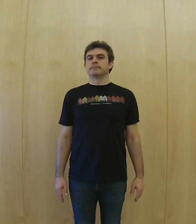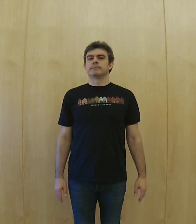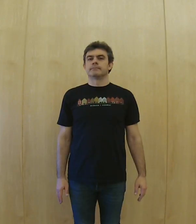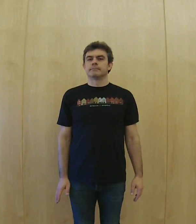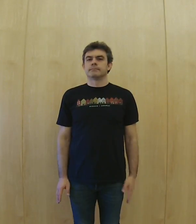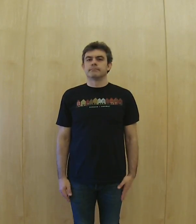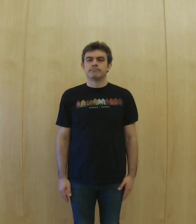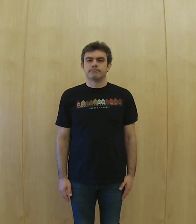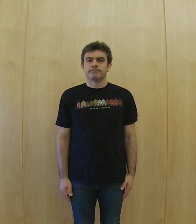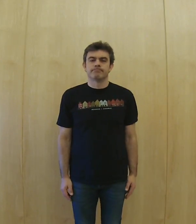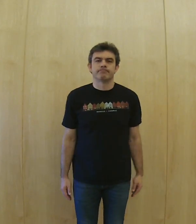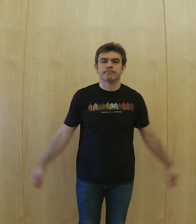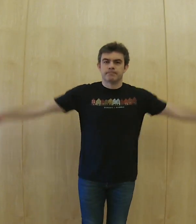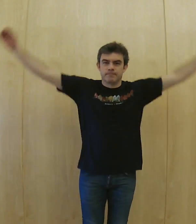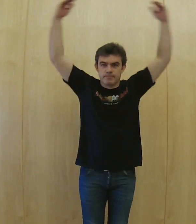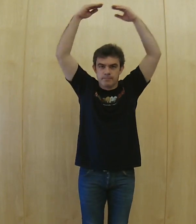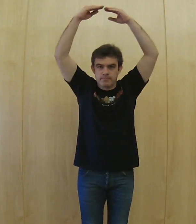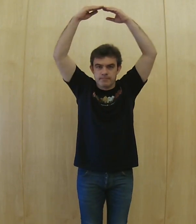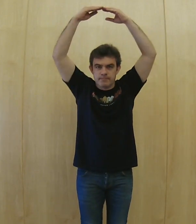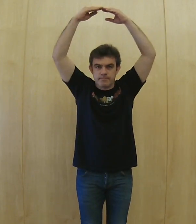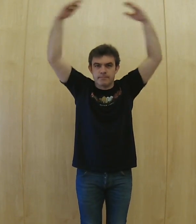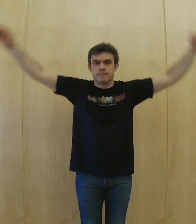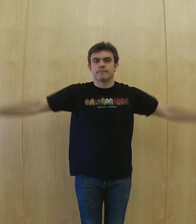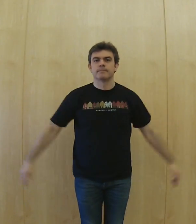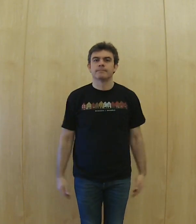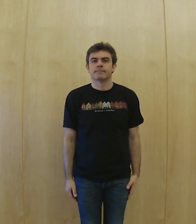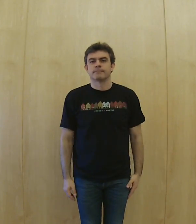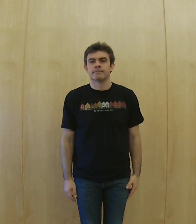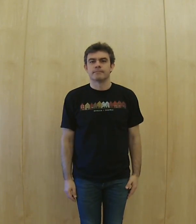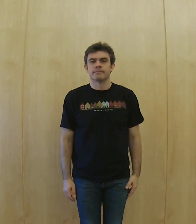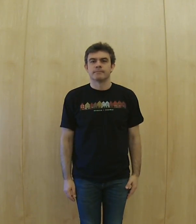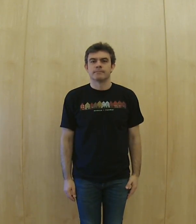Todo el grupo, el resto,